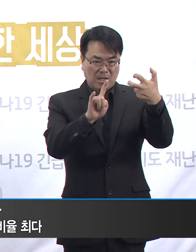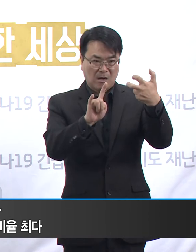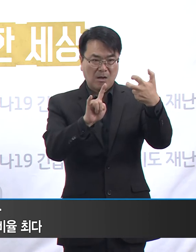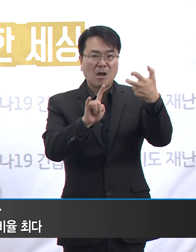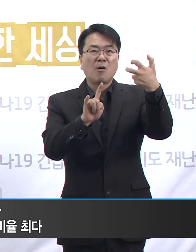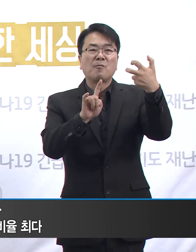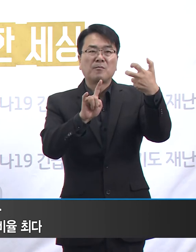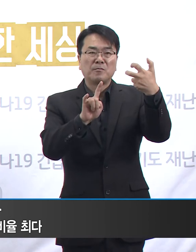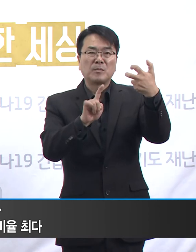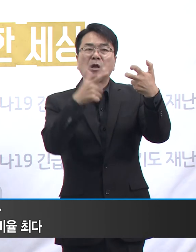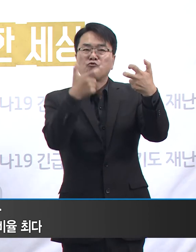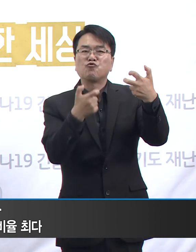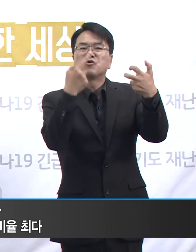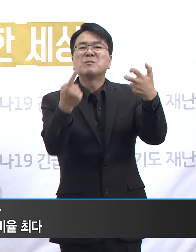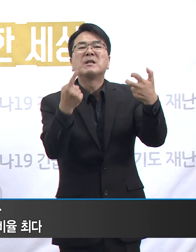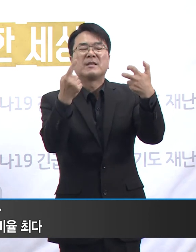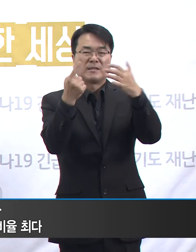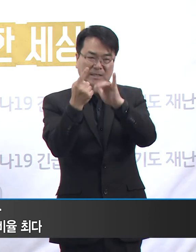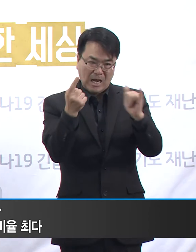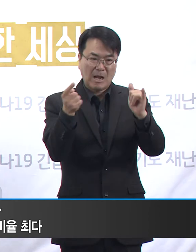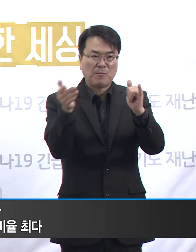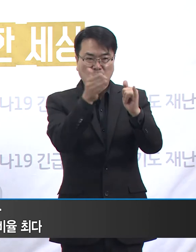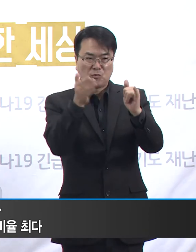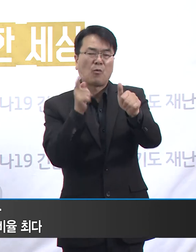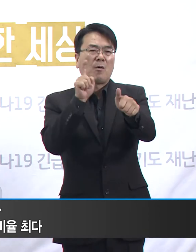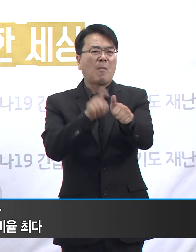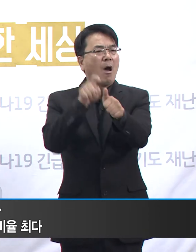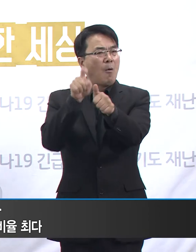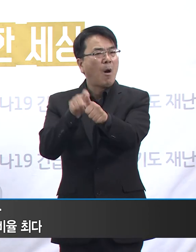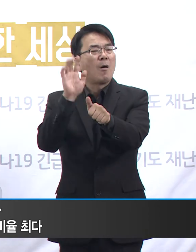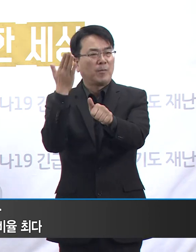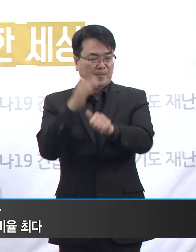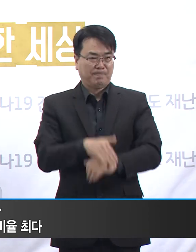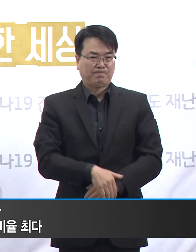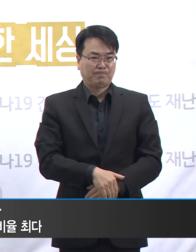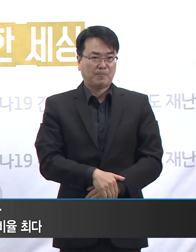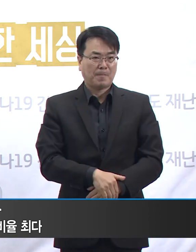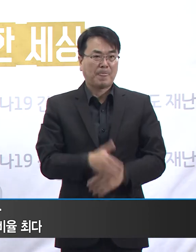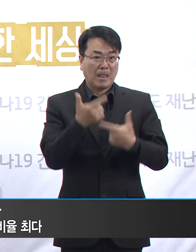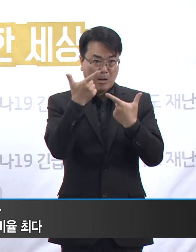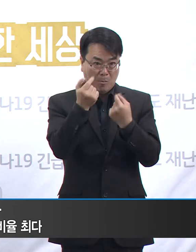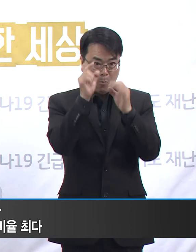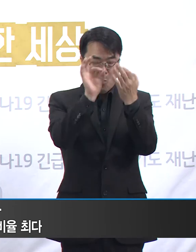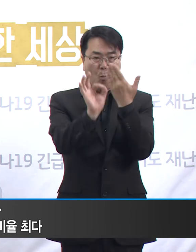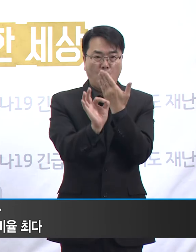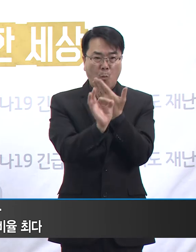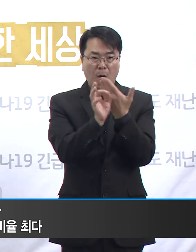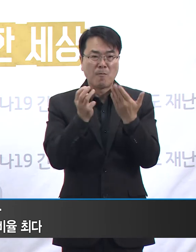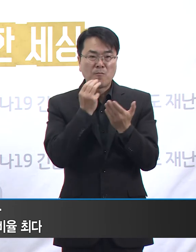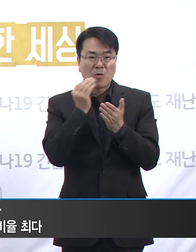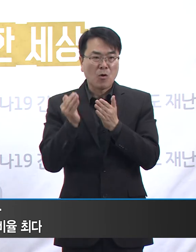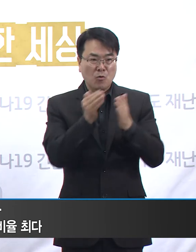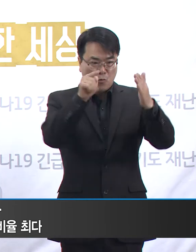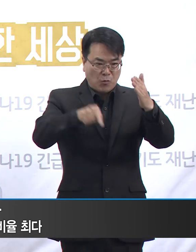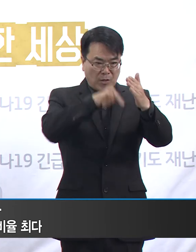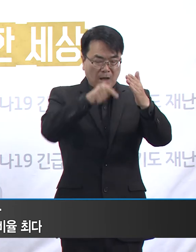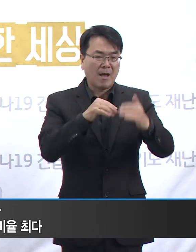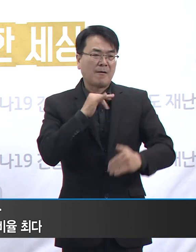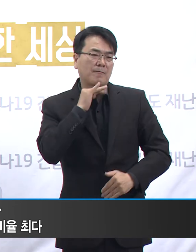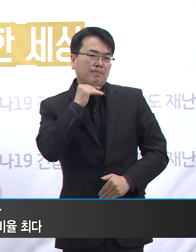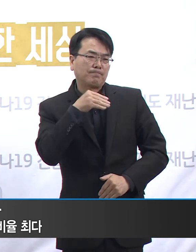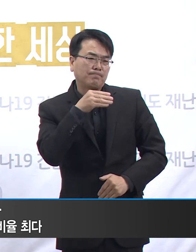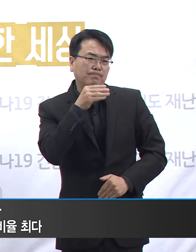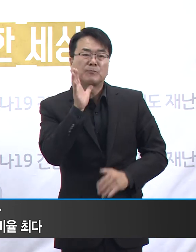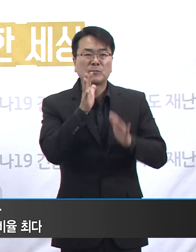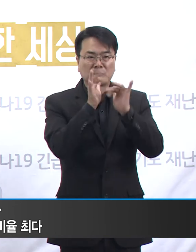10만 명당 61.99명입니다. 이렇듯 경기도 통계에선 고령층 감염의